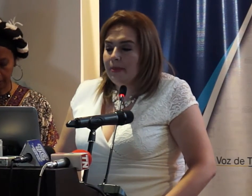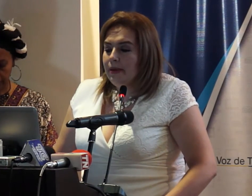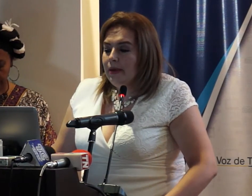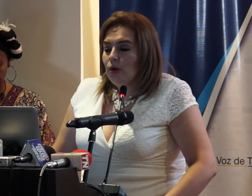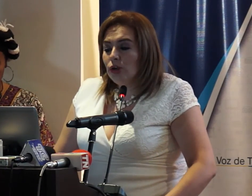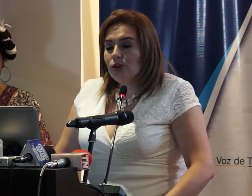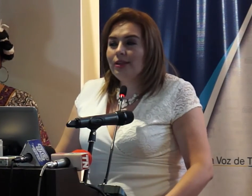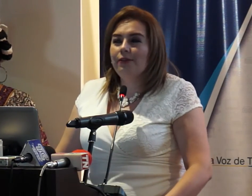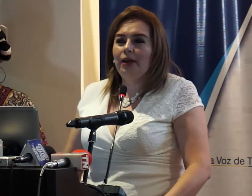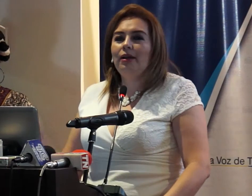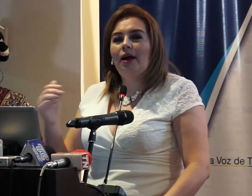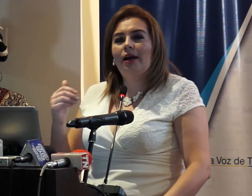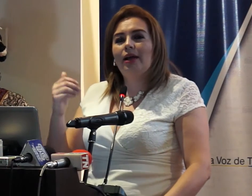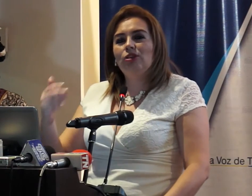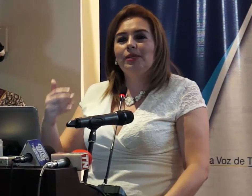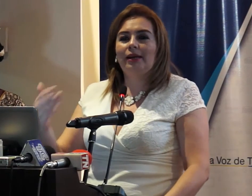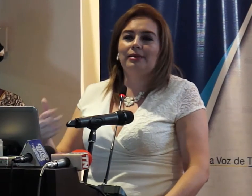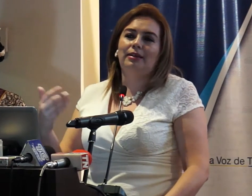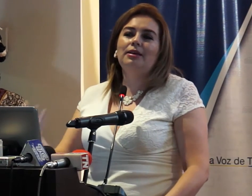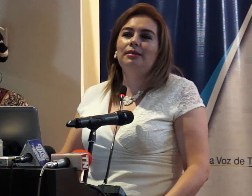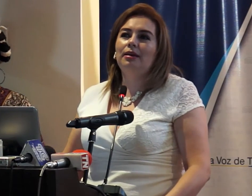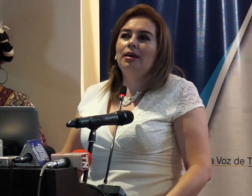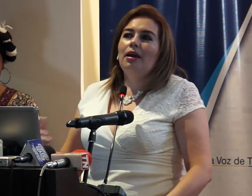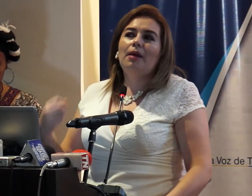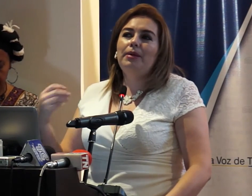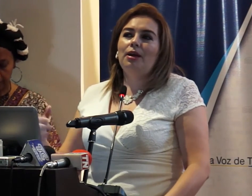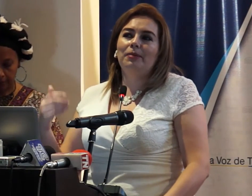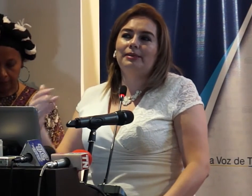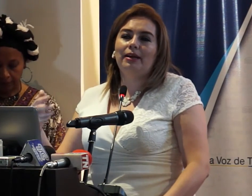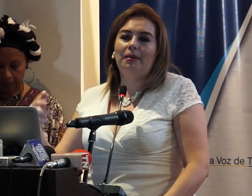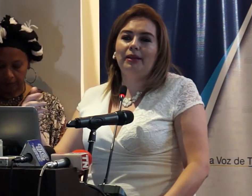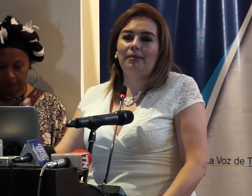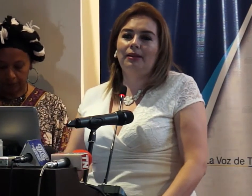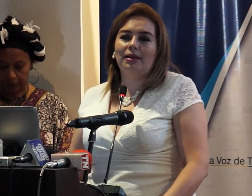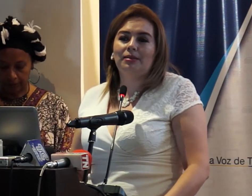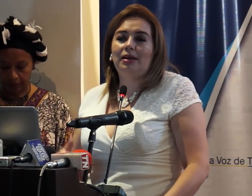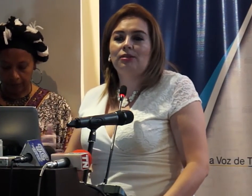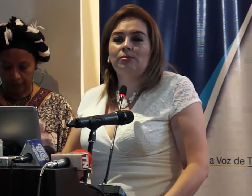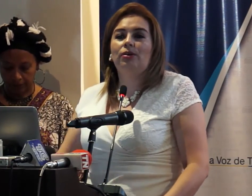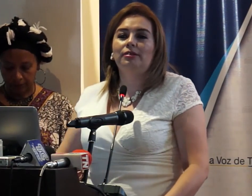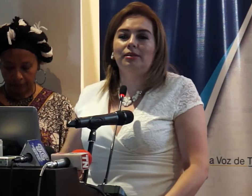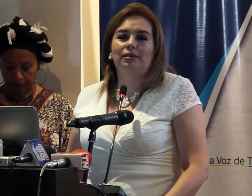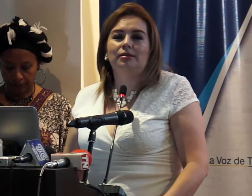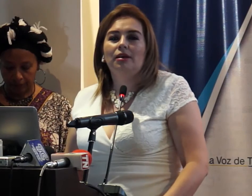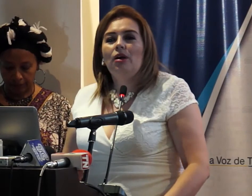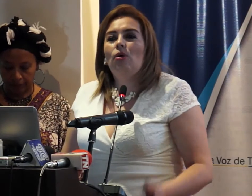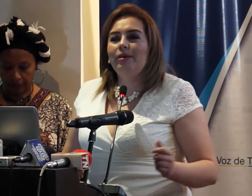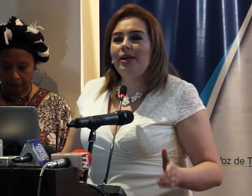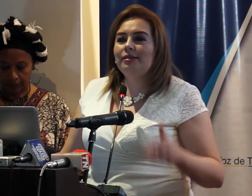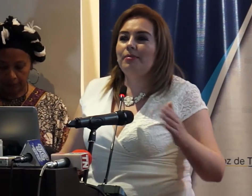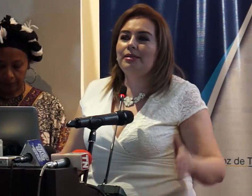otro se refiere a aquellos mensajes que te dicen envía un mensaje al 2020 recibirás los mejores chistes